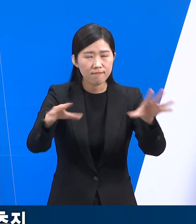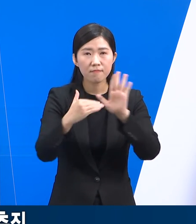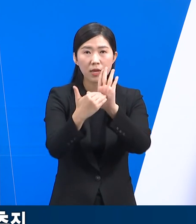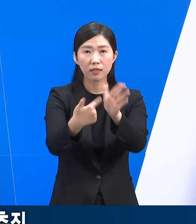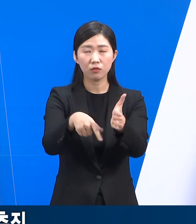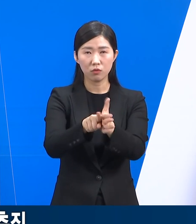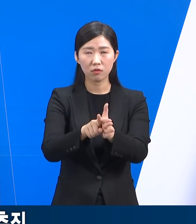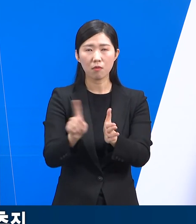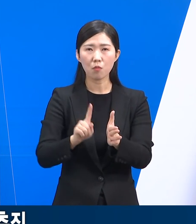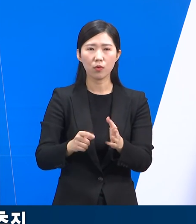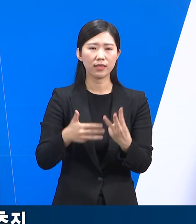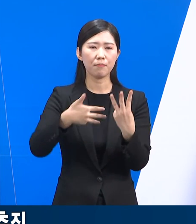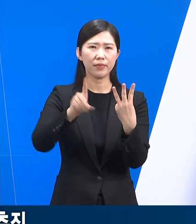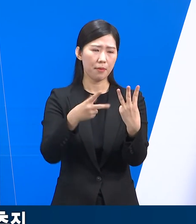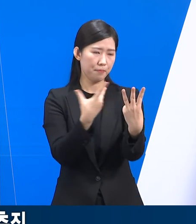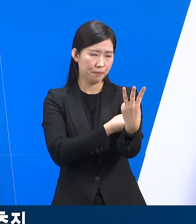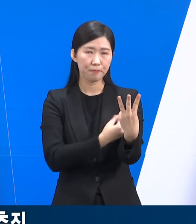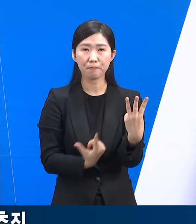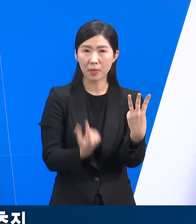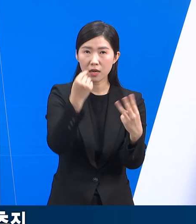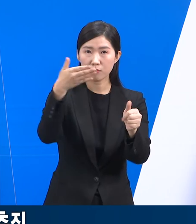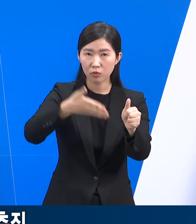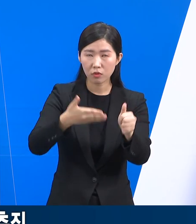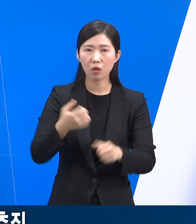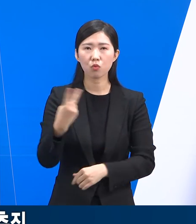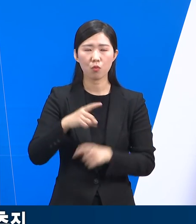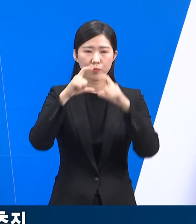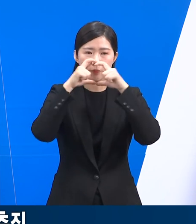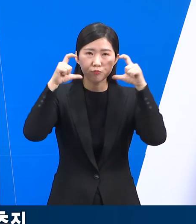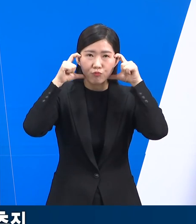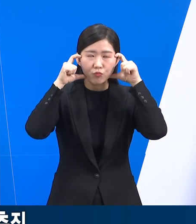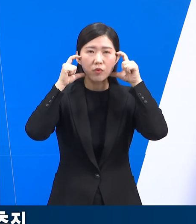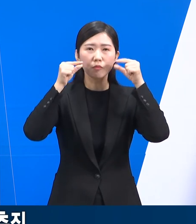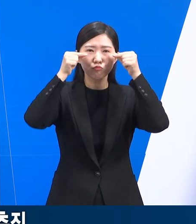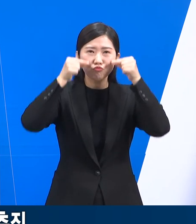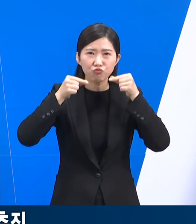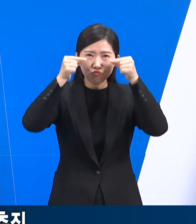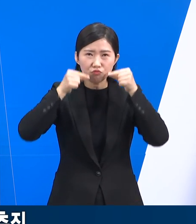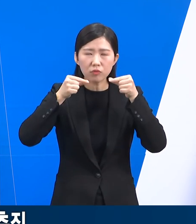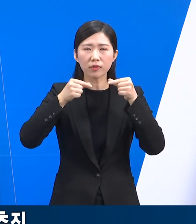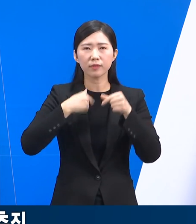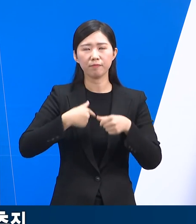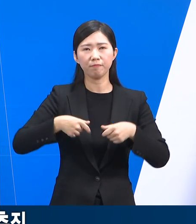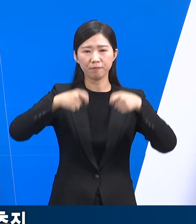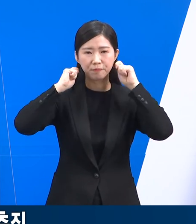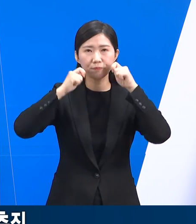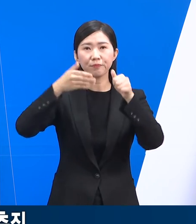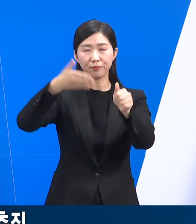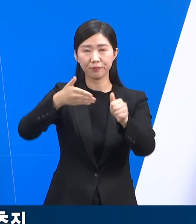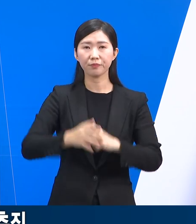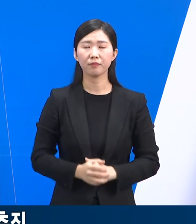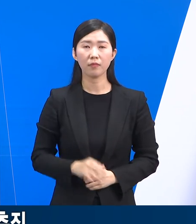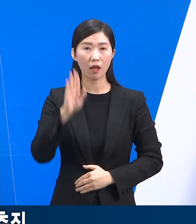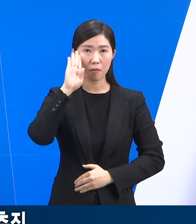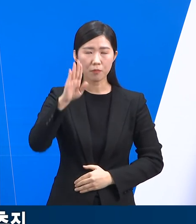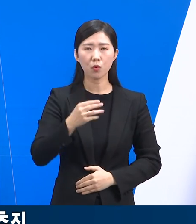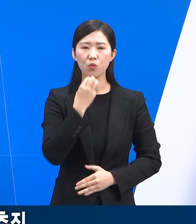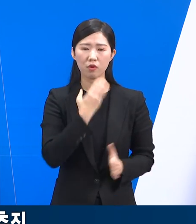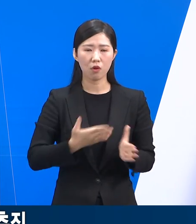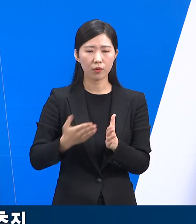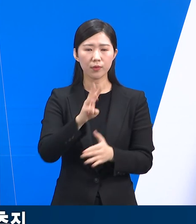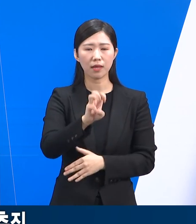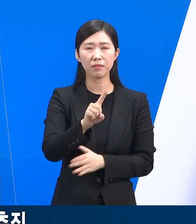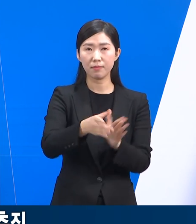신속한 3차 접종 참여, 보건용 마스크 착용 등 적극적인 협조를 부탁드립니다. 앞으로도 경기도는